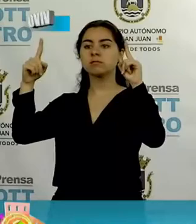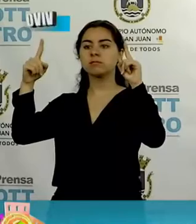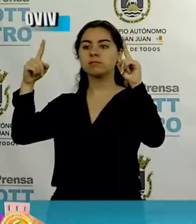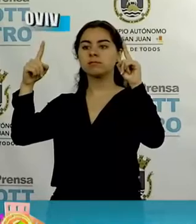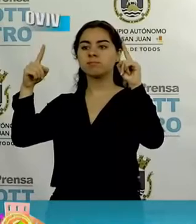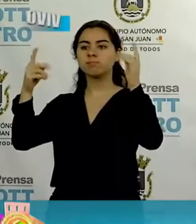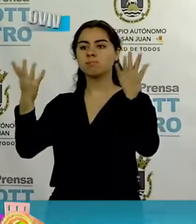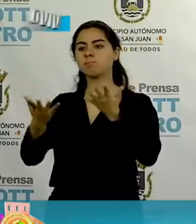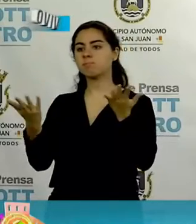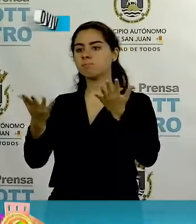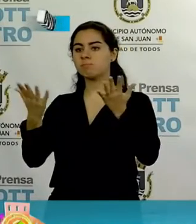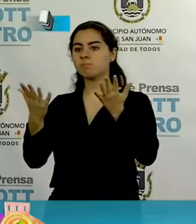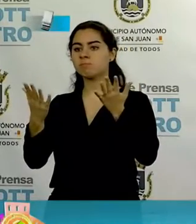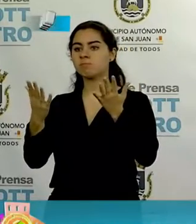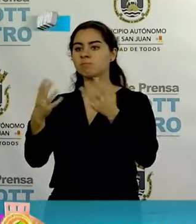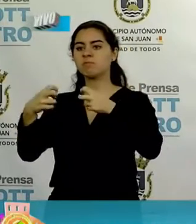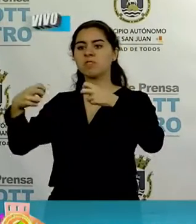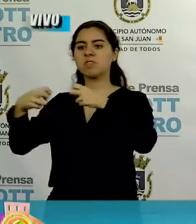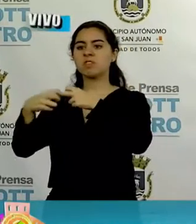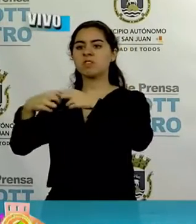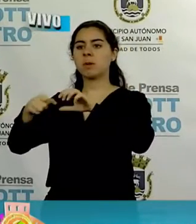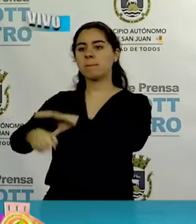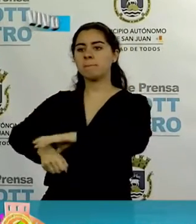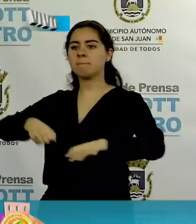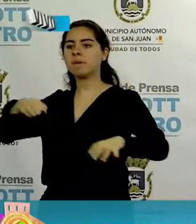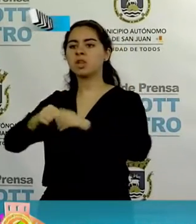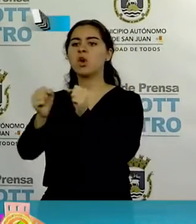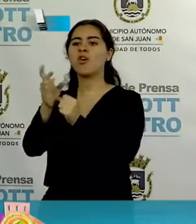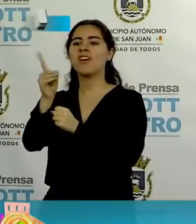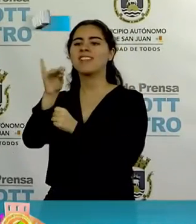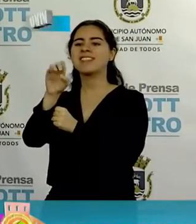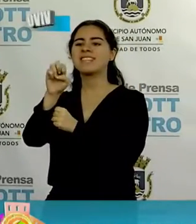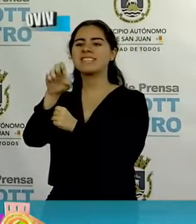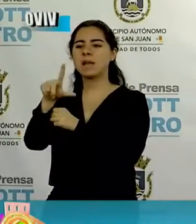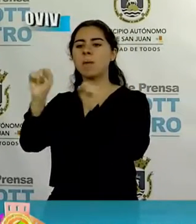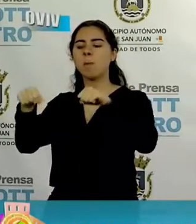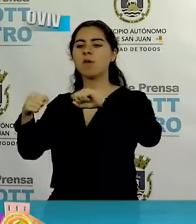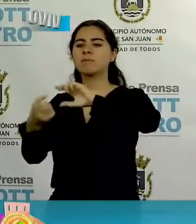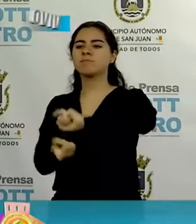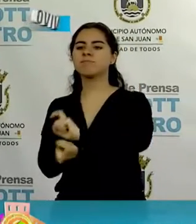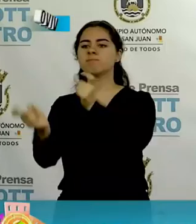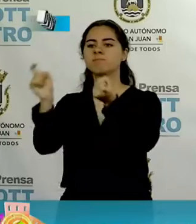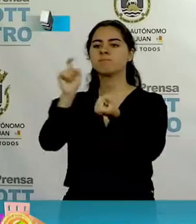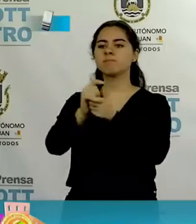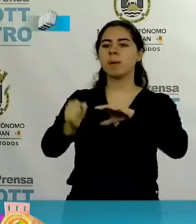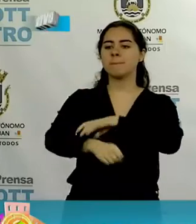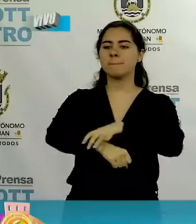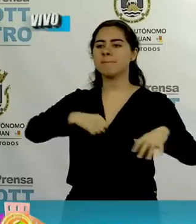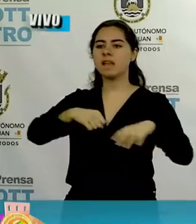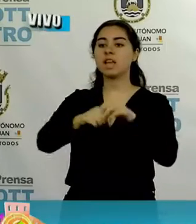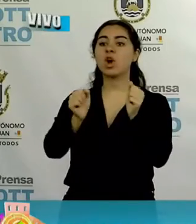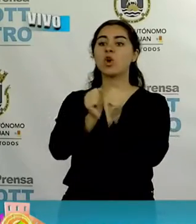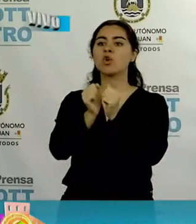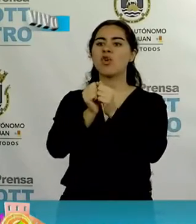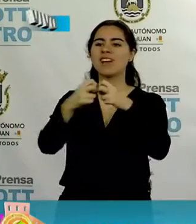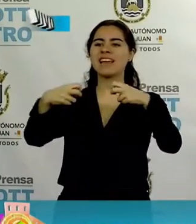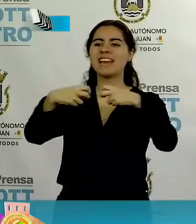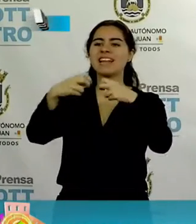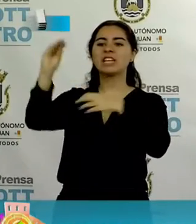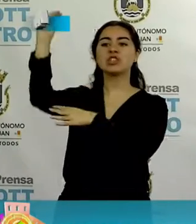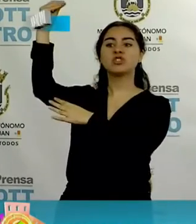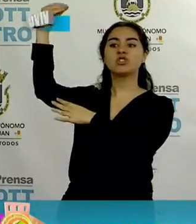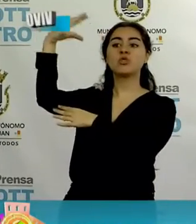transicionar de generadores con diésel a generadores con energía solar.